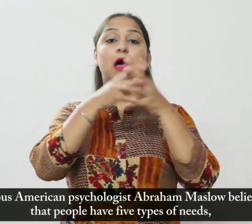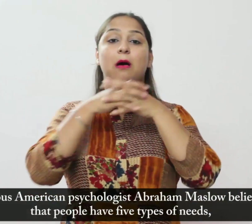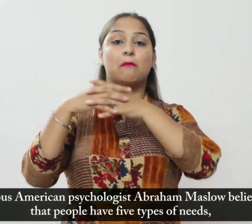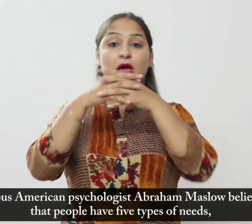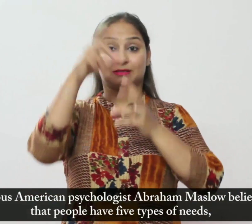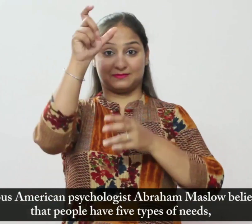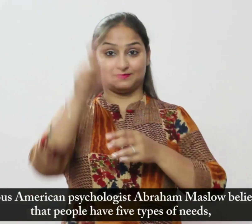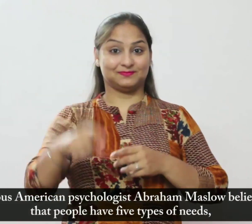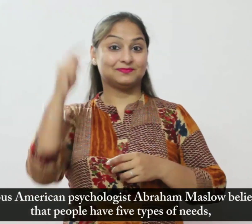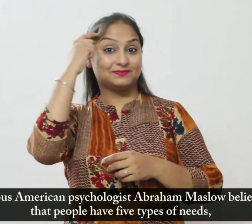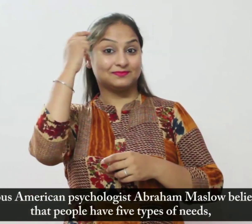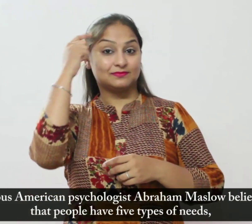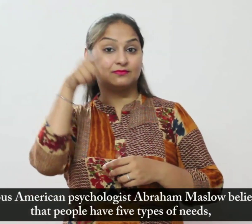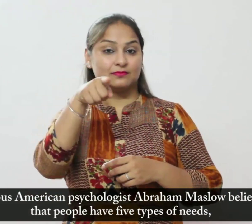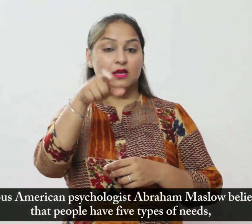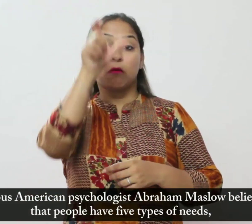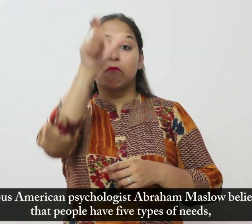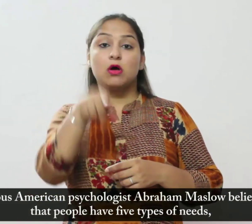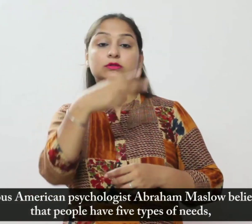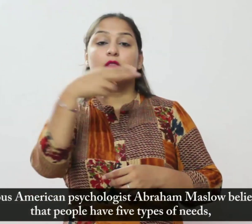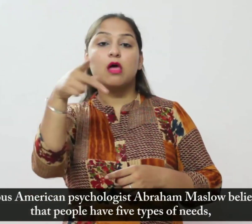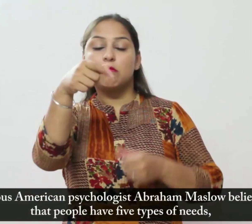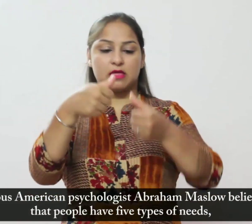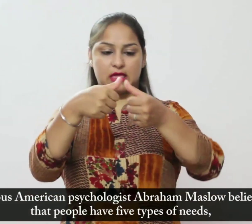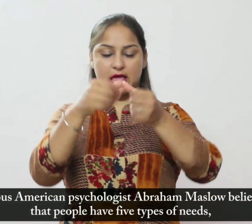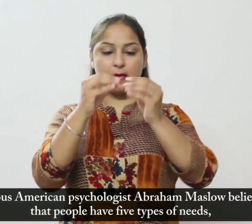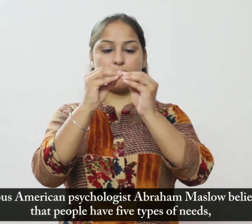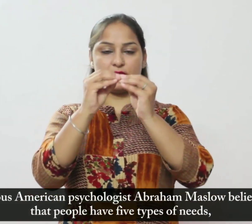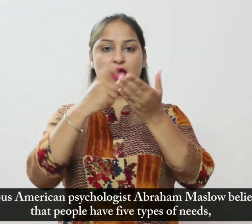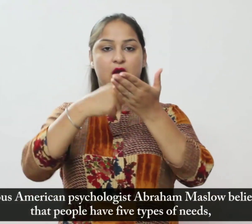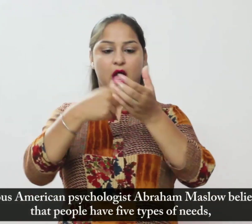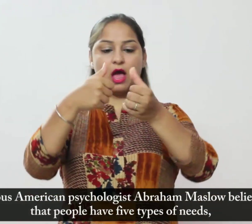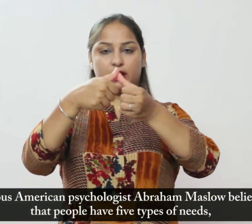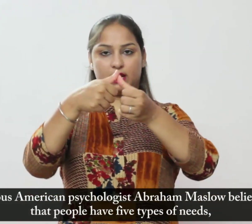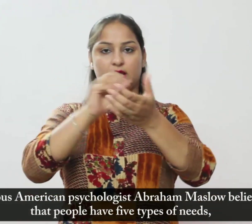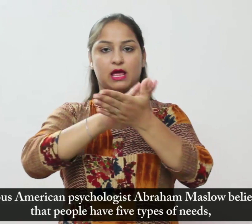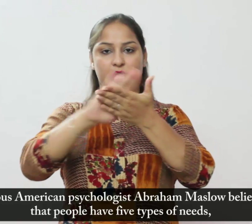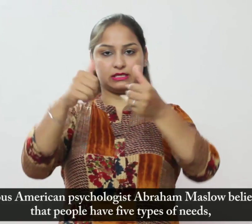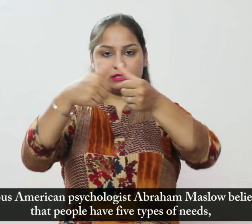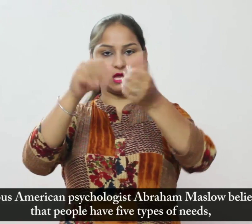मैसलो का मानना है कि लोगों को पाच प्रकार की जरूरते हैं